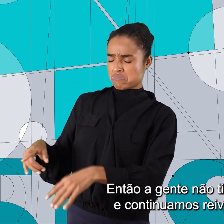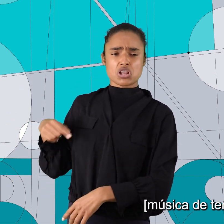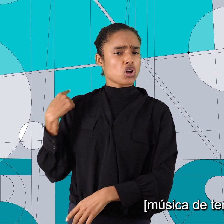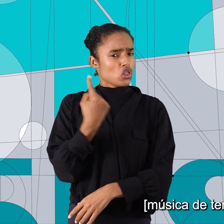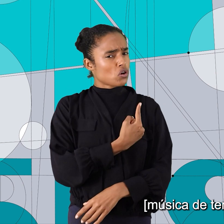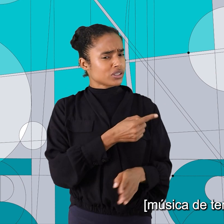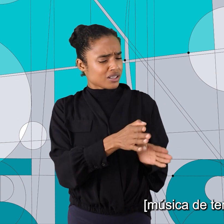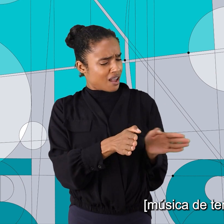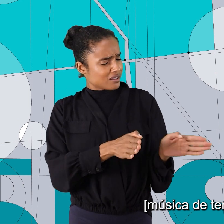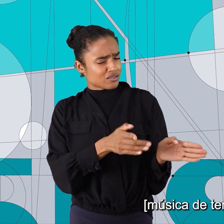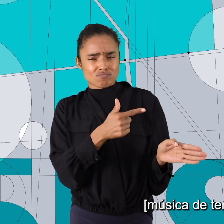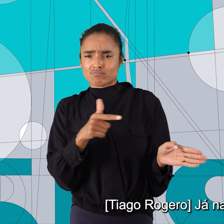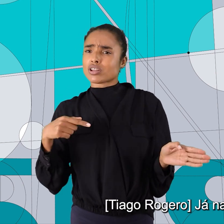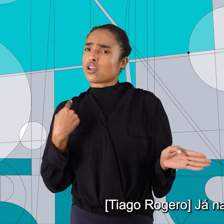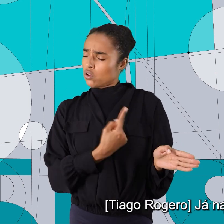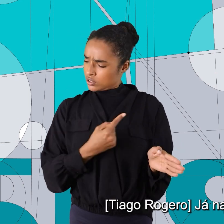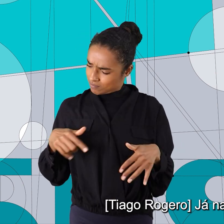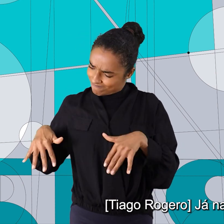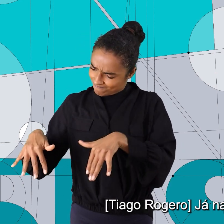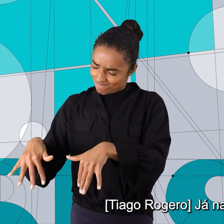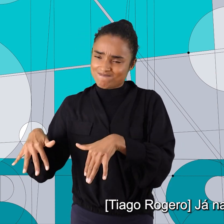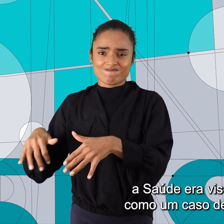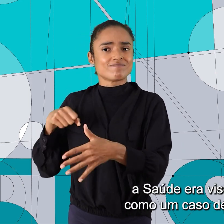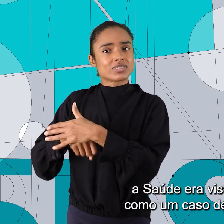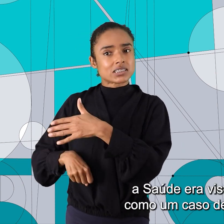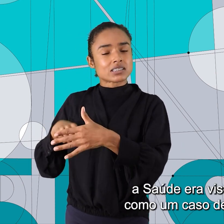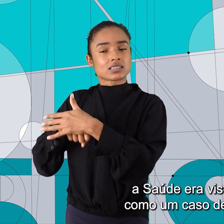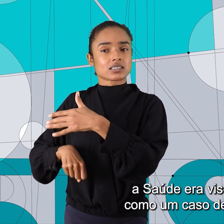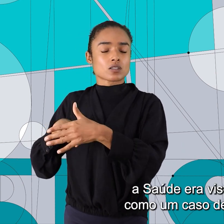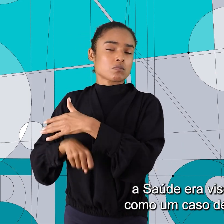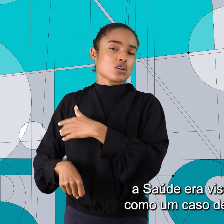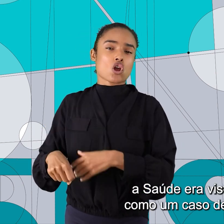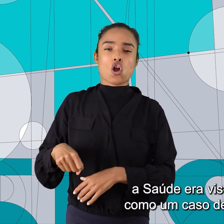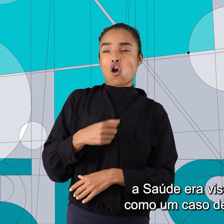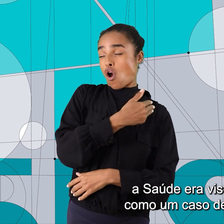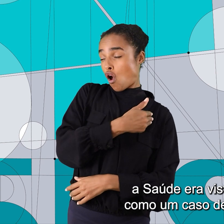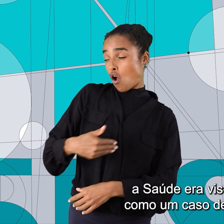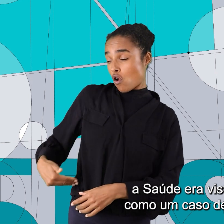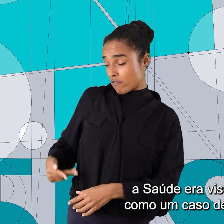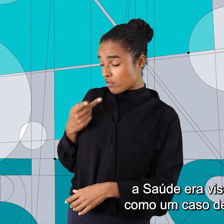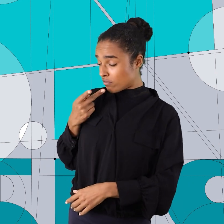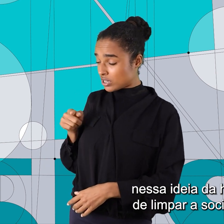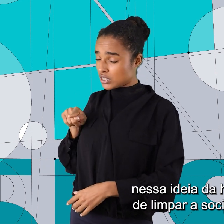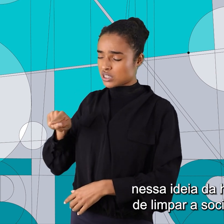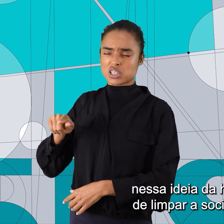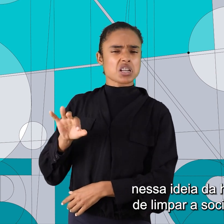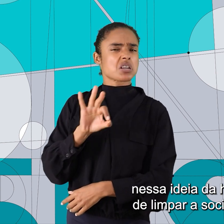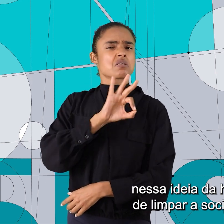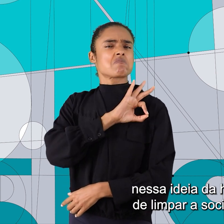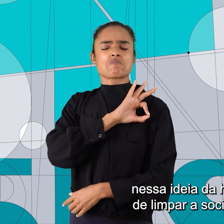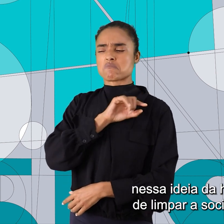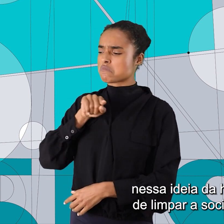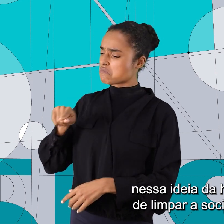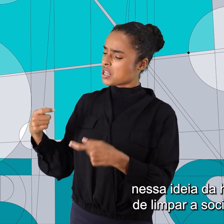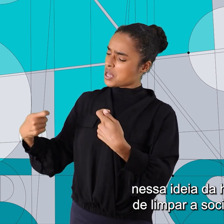reivindicando. Já na República, a saúde era vista mais como um caso de polícia, nessa ideia de